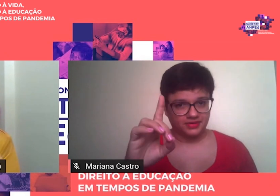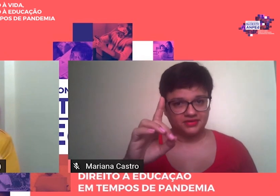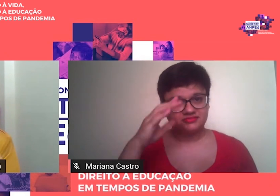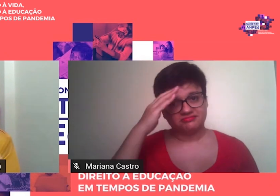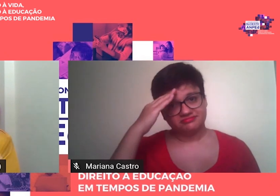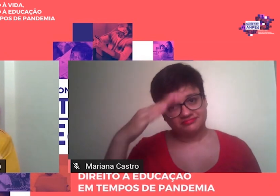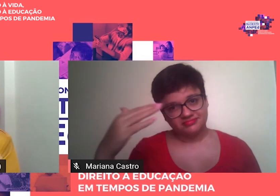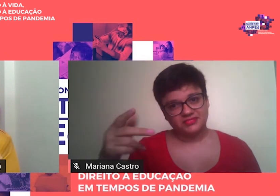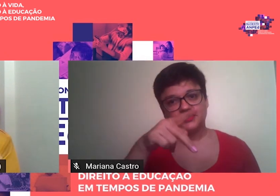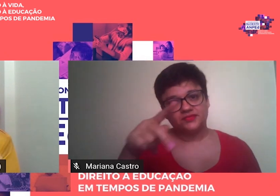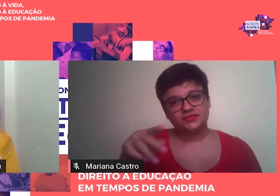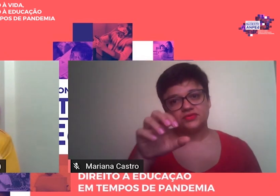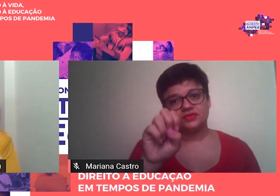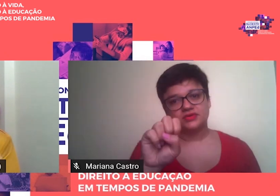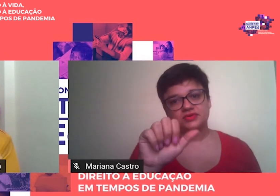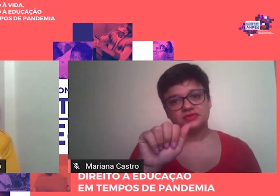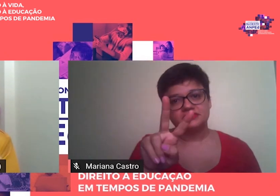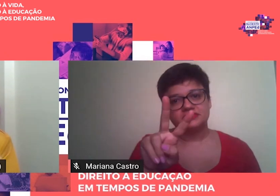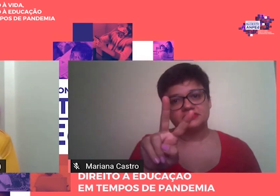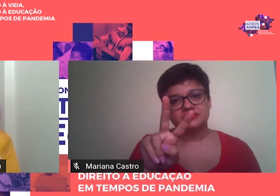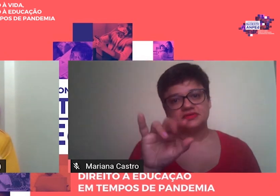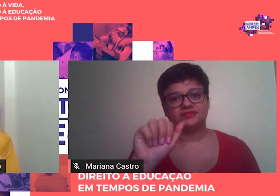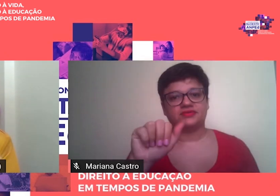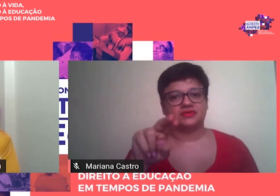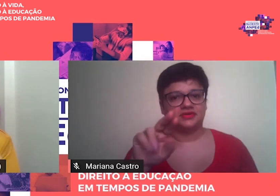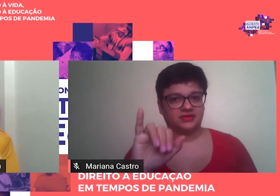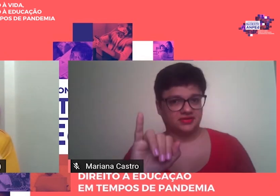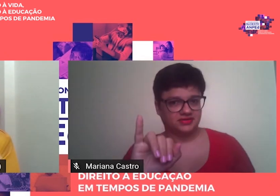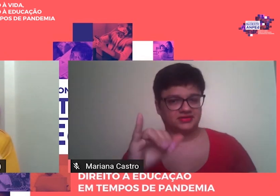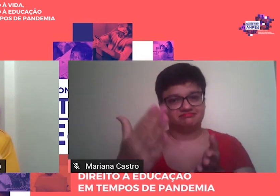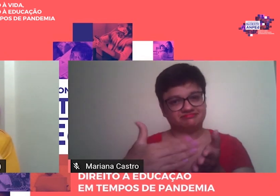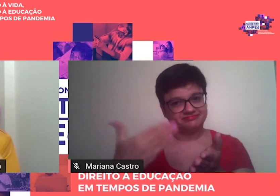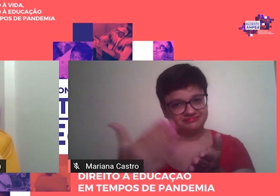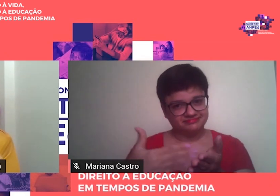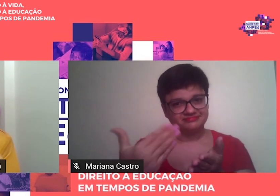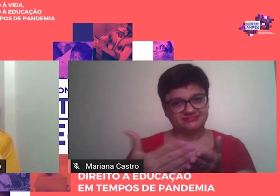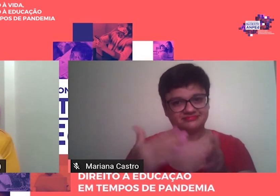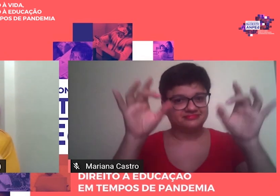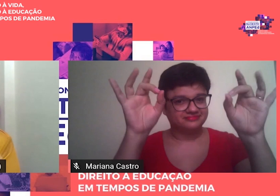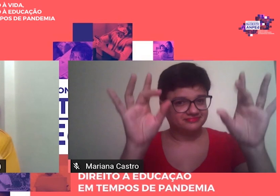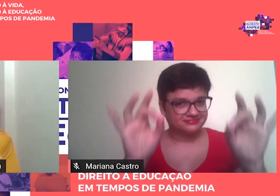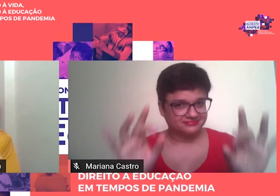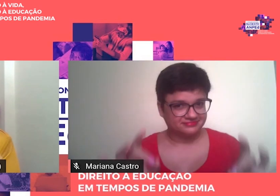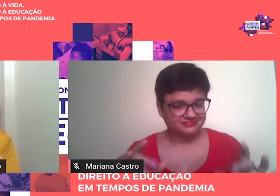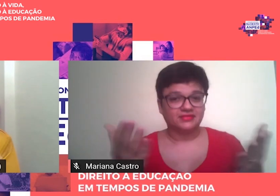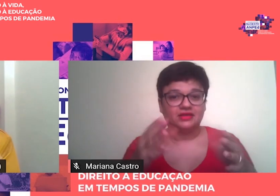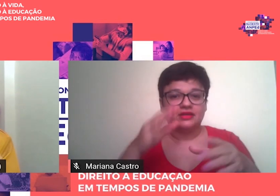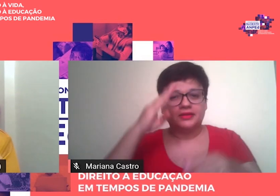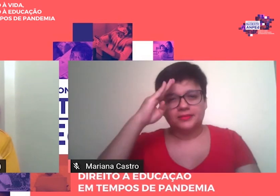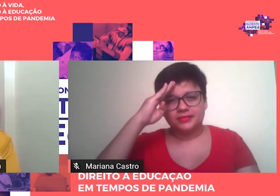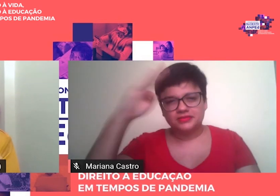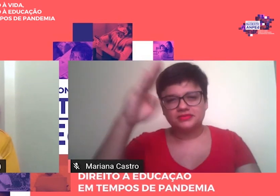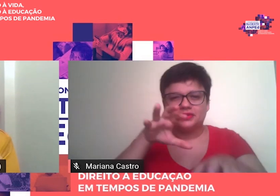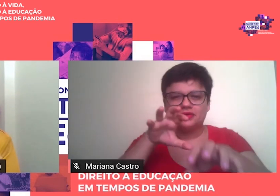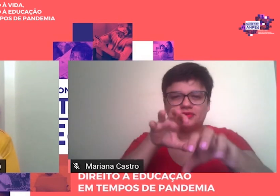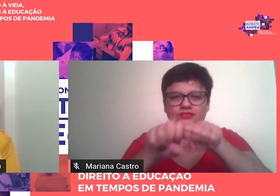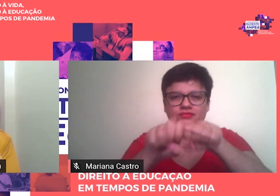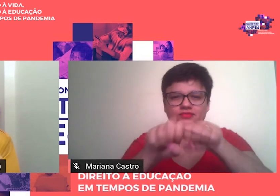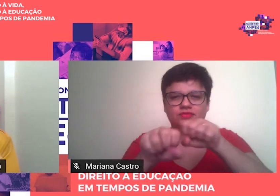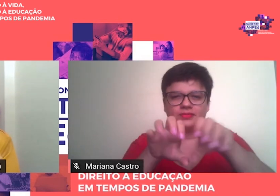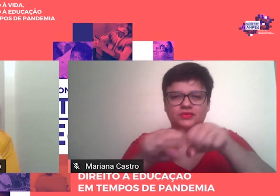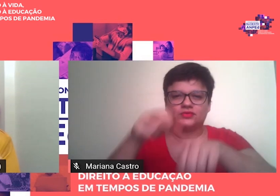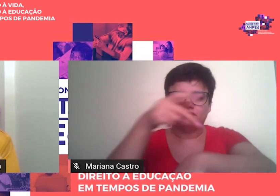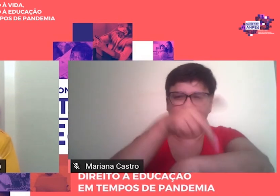Demirval Saviani E a sua obra Como bem disse A Giovana Fundamental Fundamental formação De educadores Brasileiros